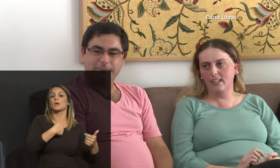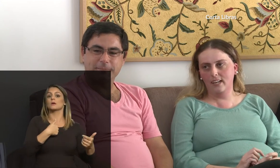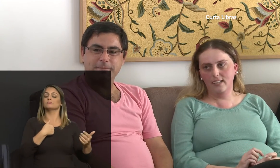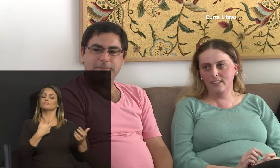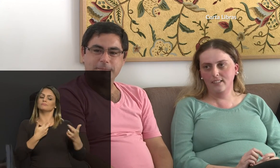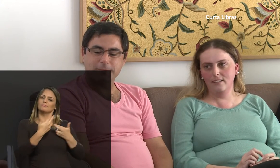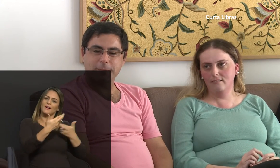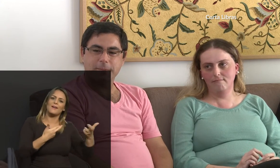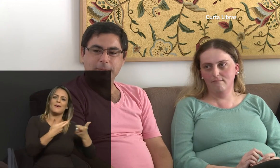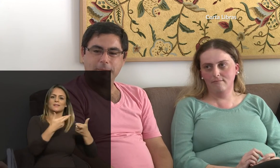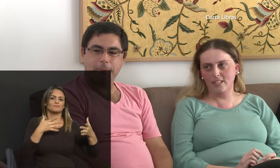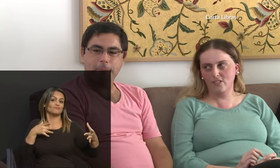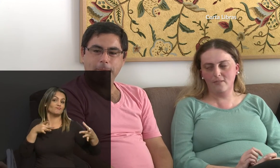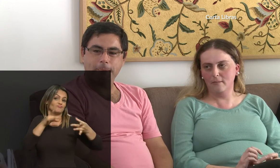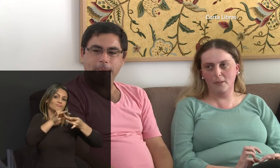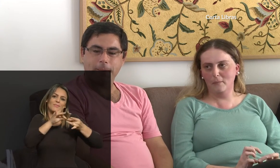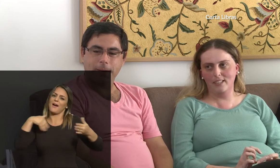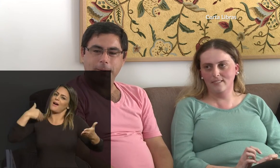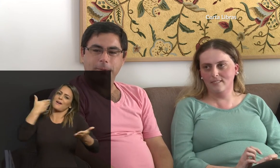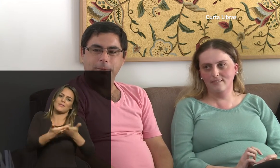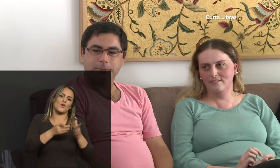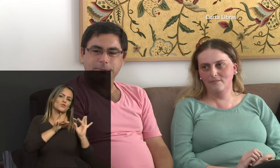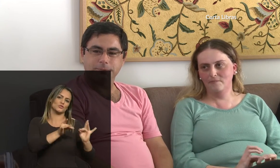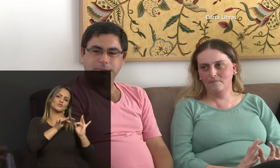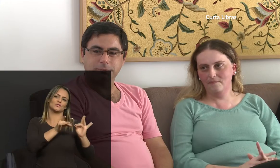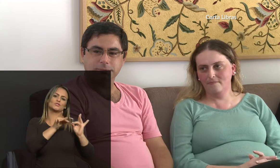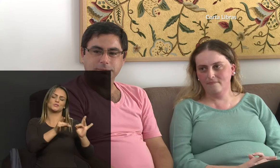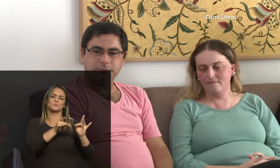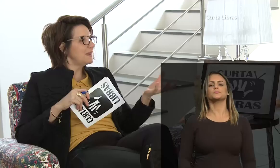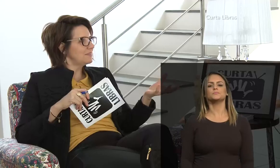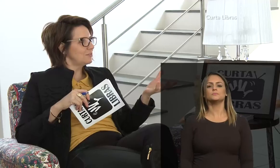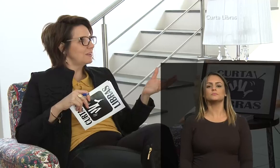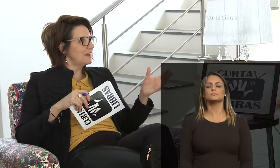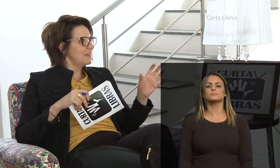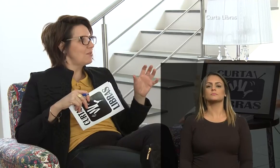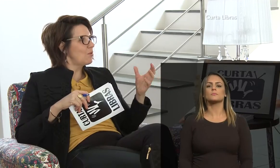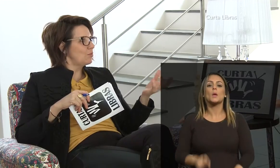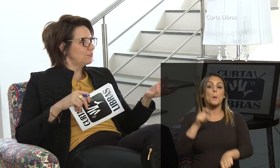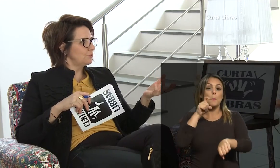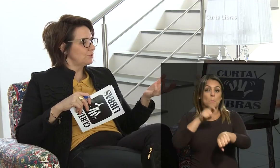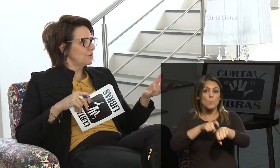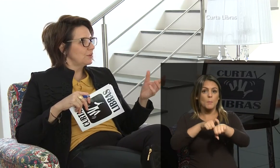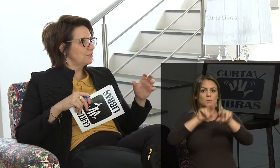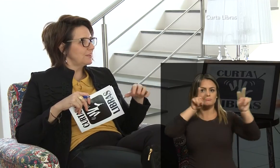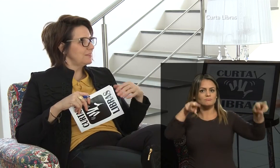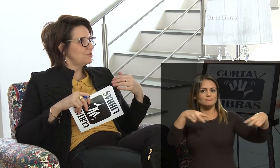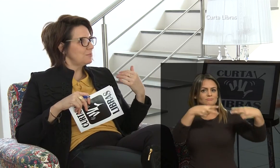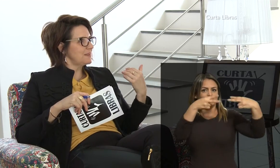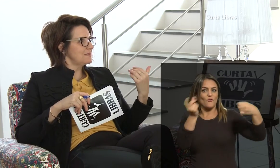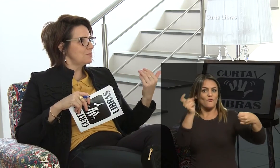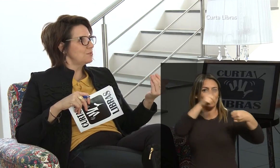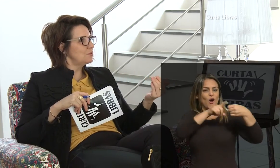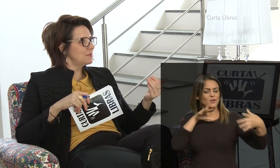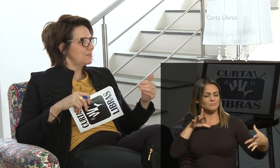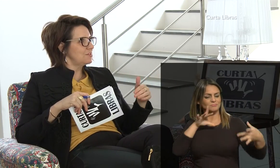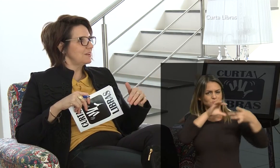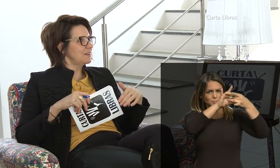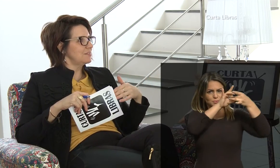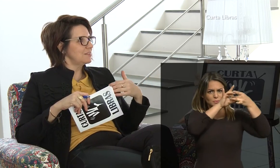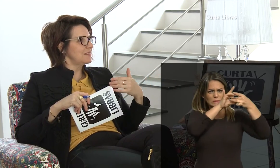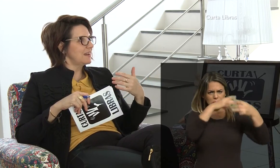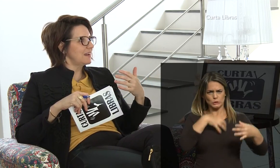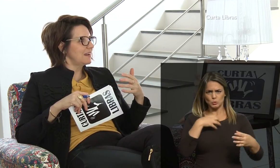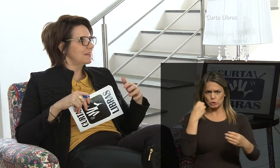a se relacionar e a gente não se separou mais. Nesse momento de reencontro, você se sentiu mais segura